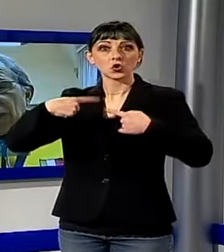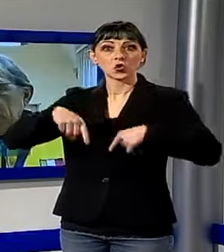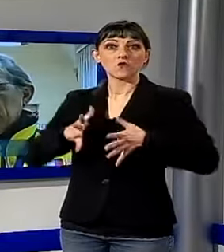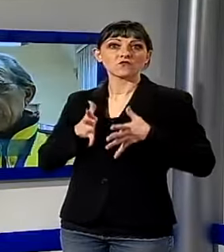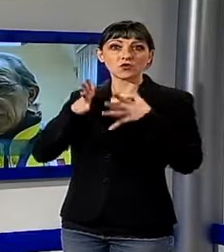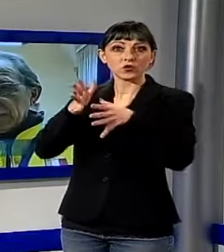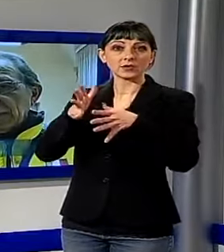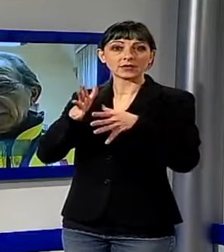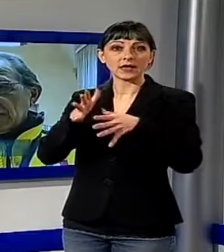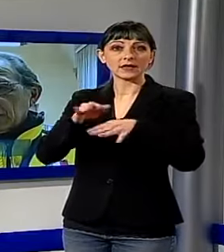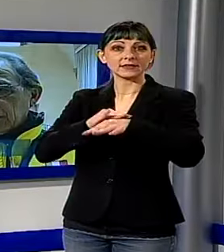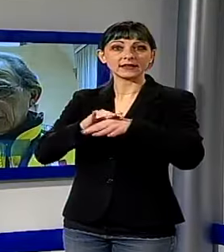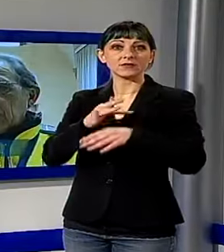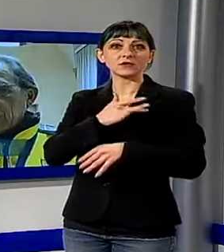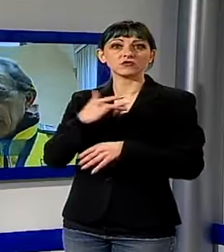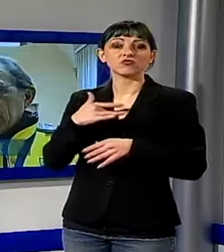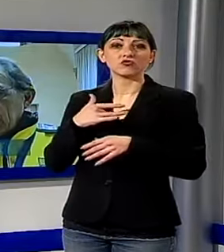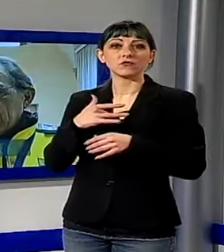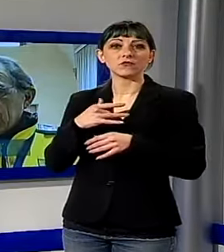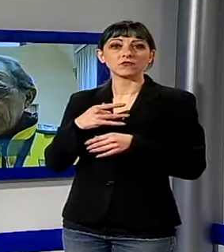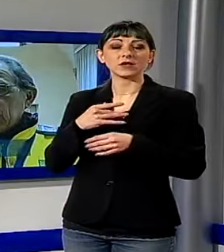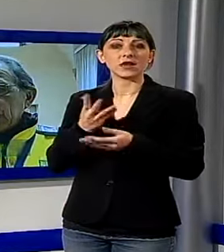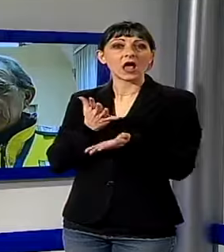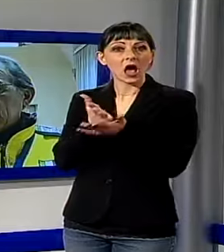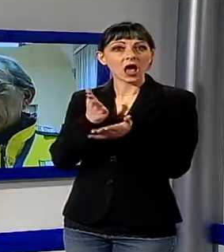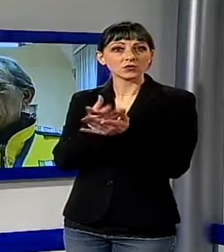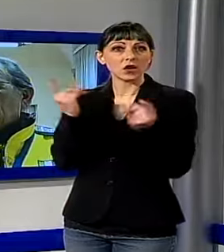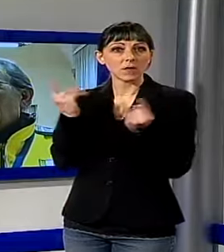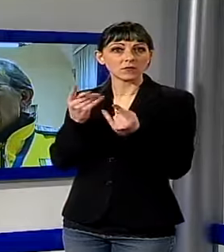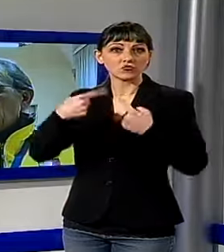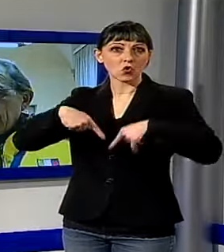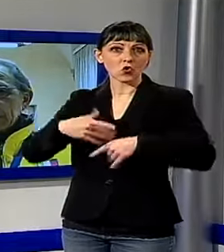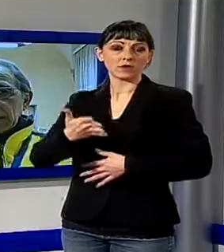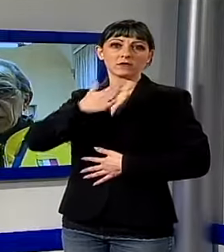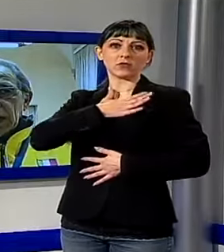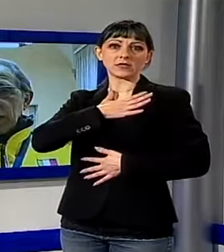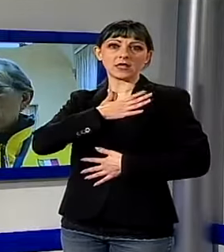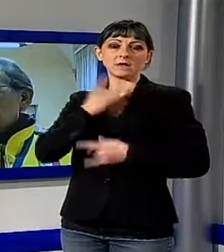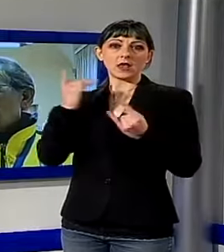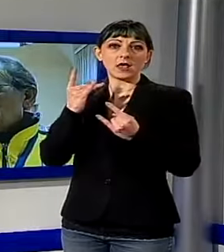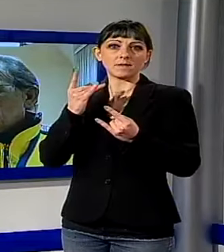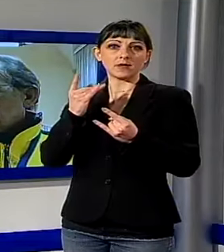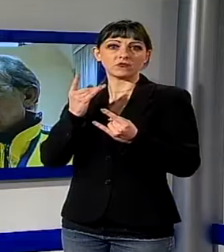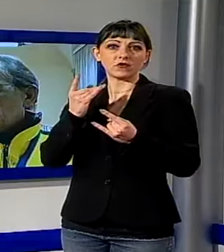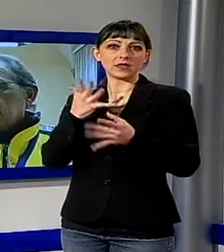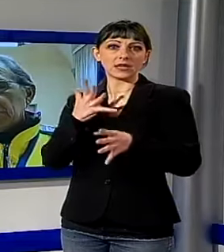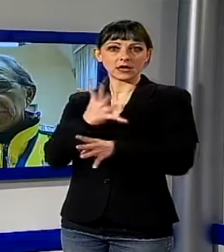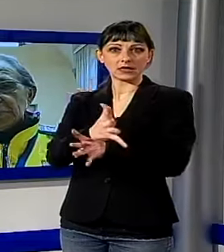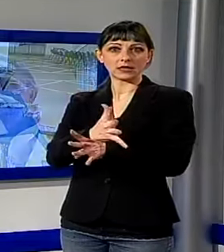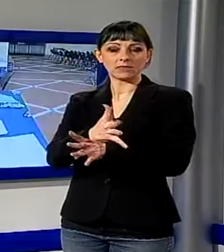un'emergenza pertanto il nostro compito è intervenire durante l'emergenza. Abbiamo allestito ieri questo dormitorio di 16 per 16